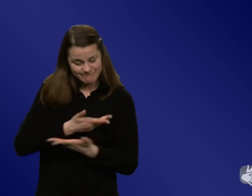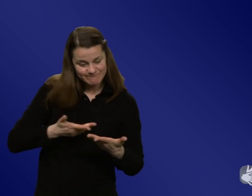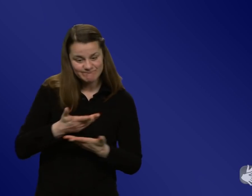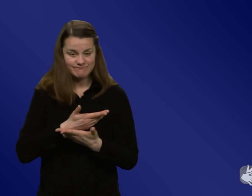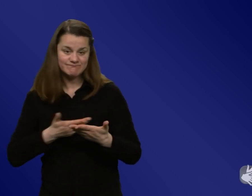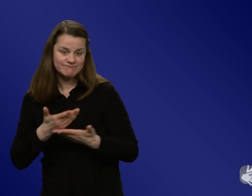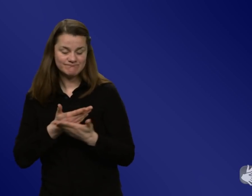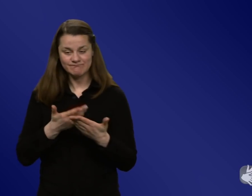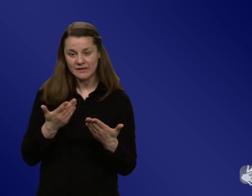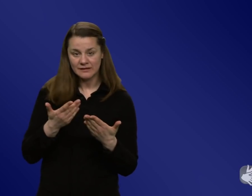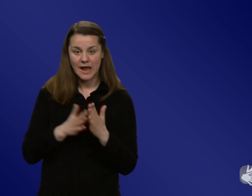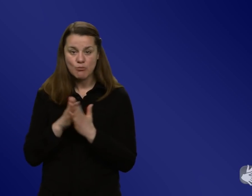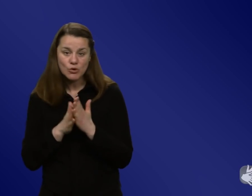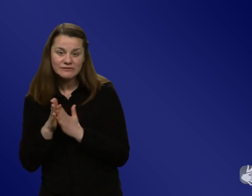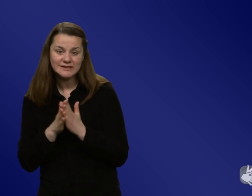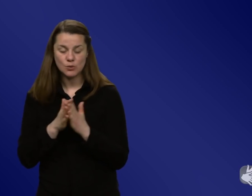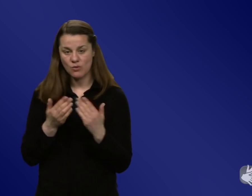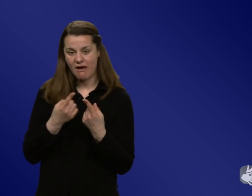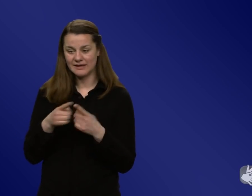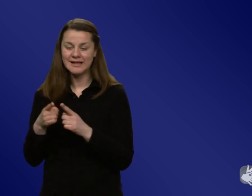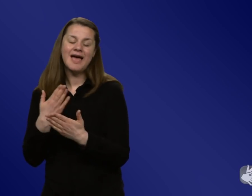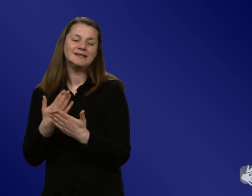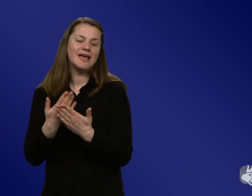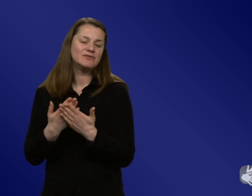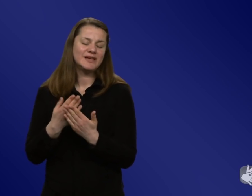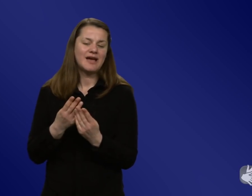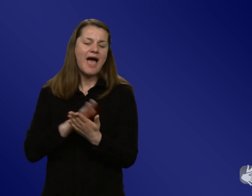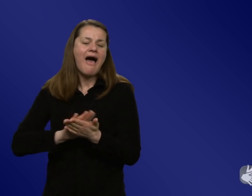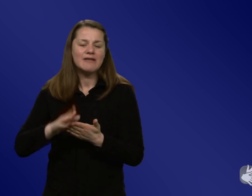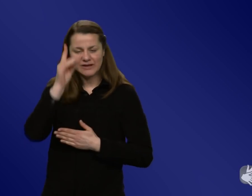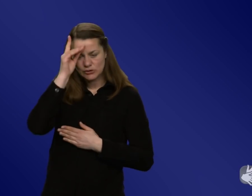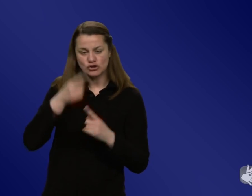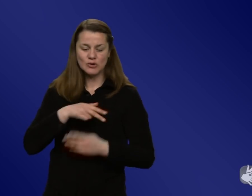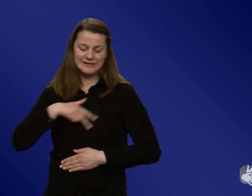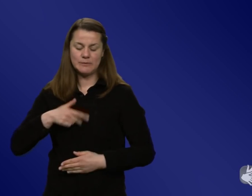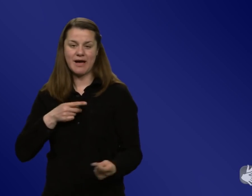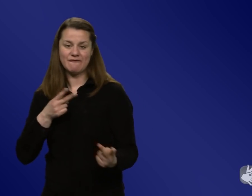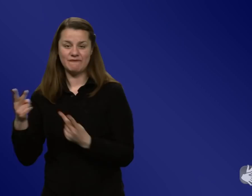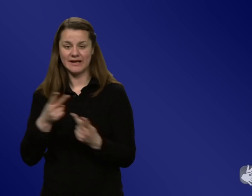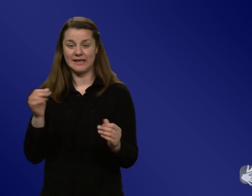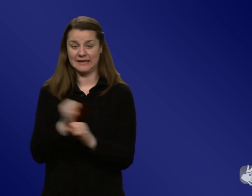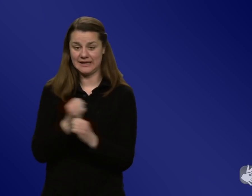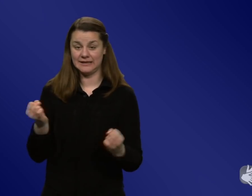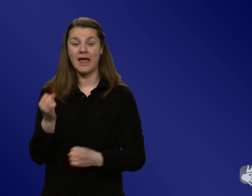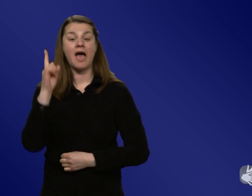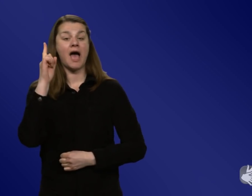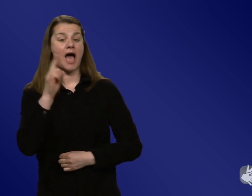viele Faktoren, die sich unterscheiden. Deswegen sind diese Vergleiche immer nicht ganz einfach. Auch was ganz Praktisches war dort anders. Man hat dann nämlich gesagt, wir machen von